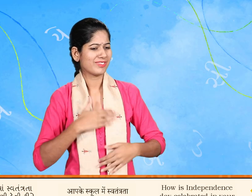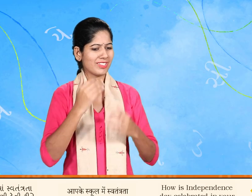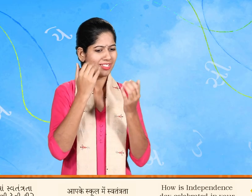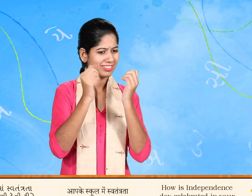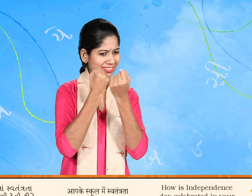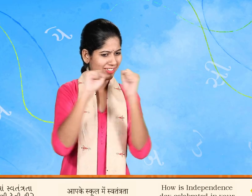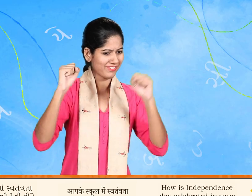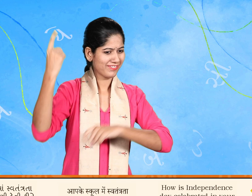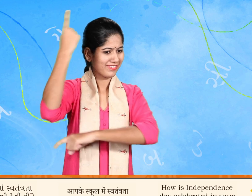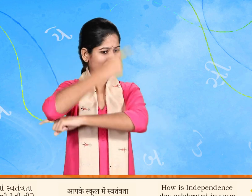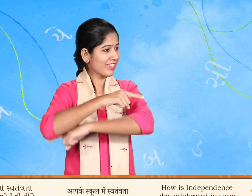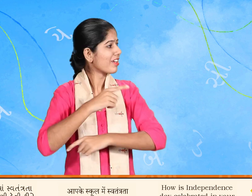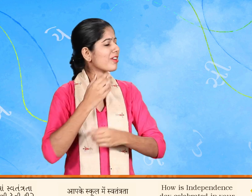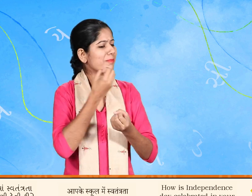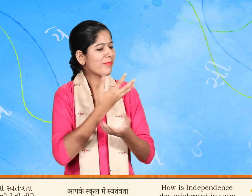ઉજવણી કેવી રીતે થાય છે